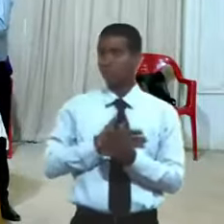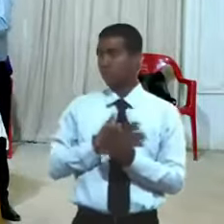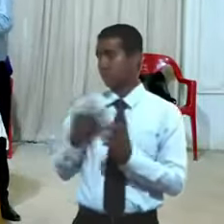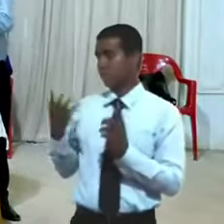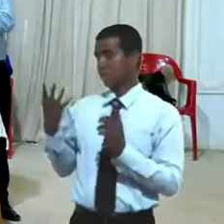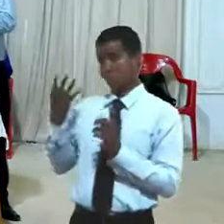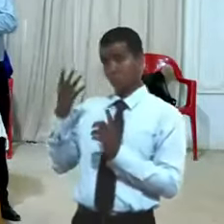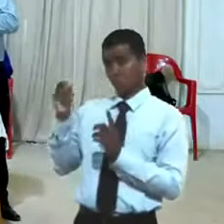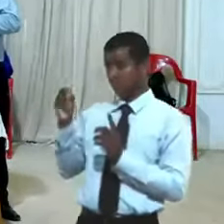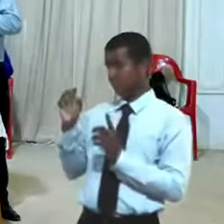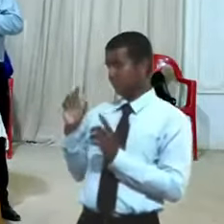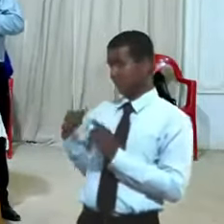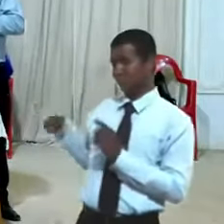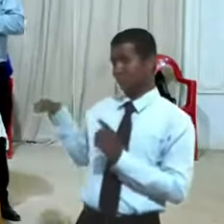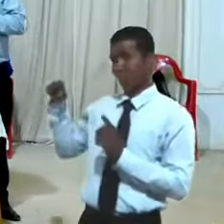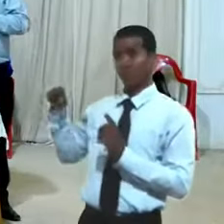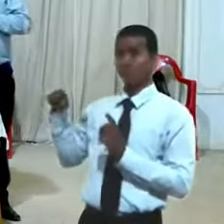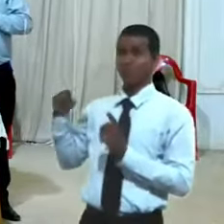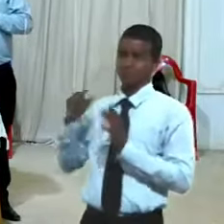tuyos